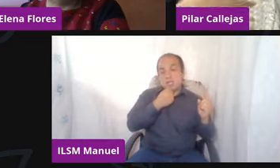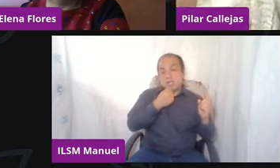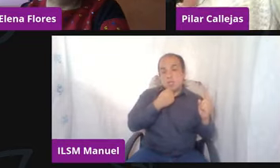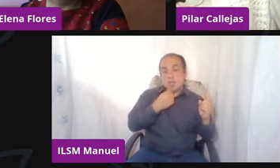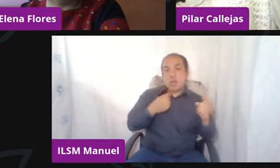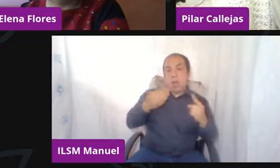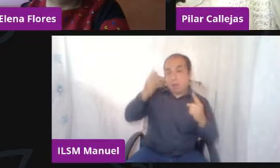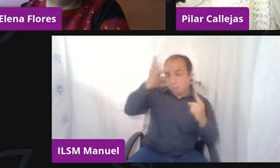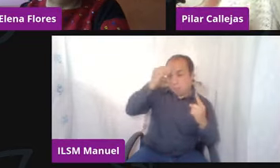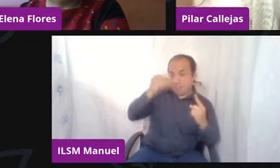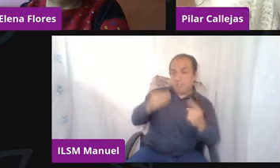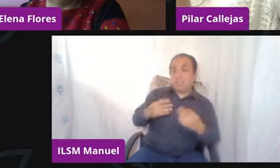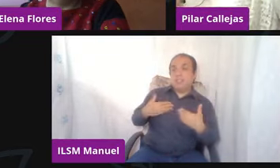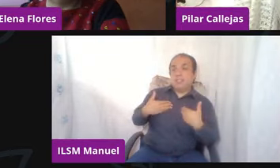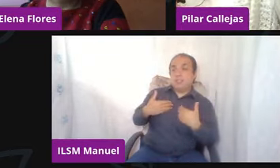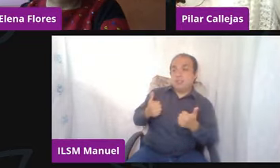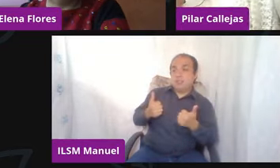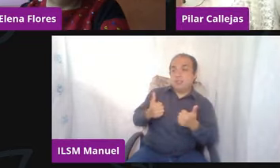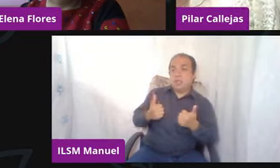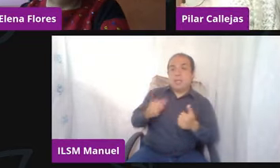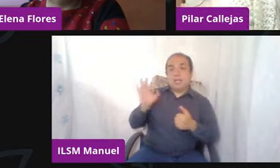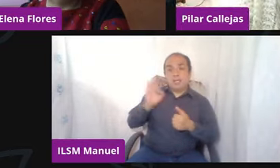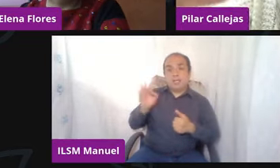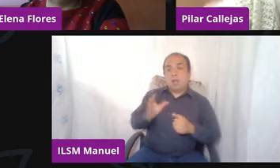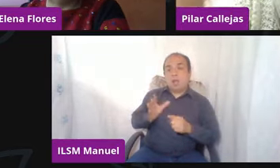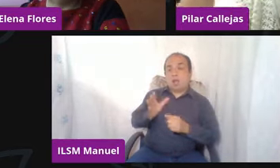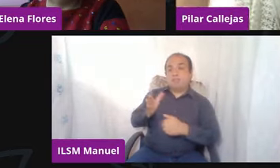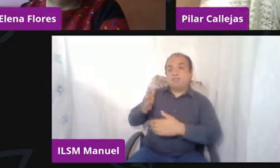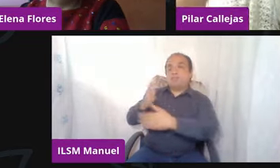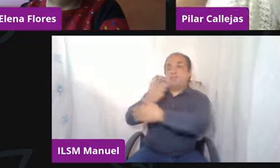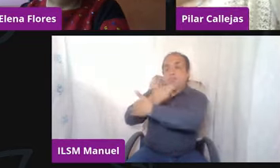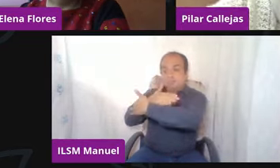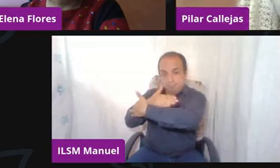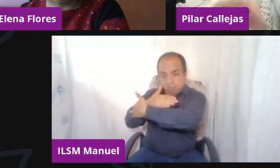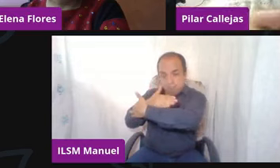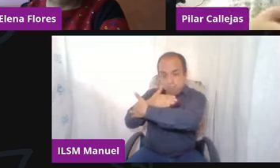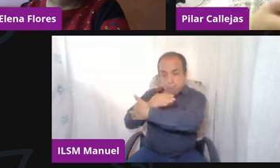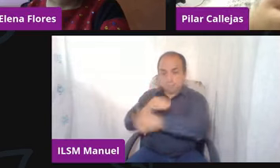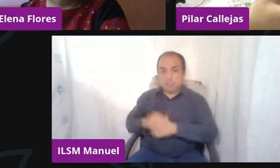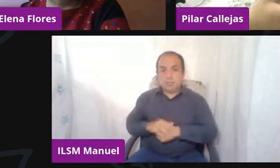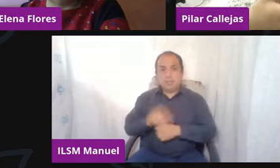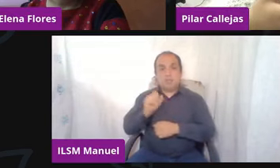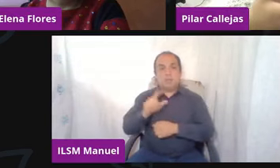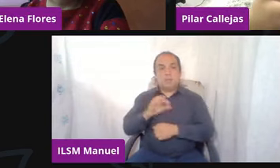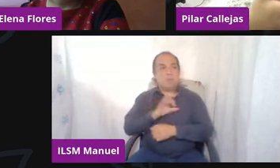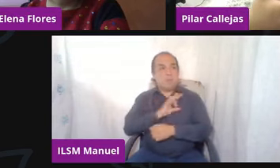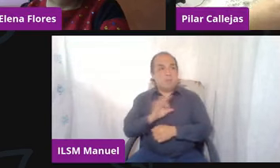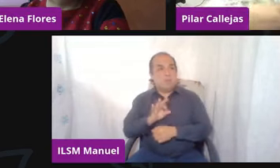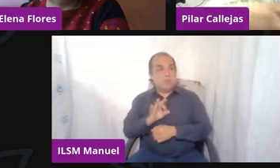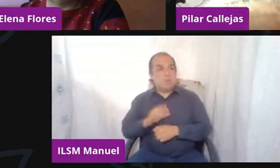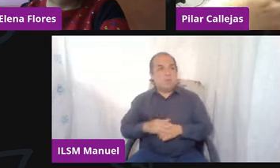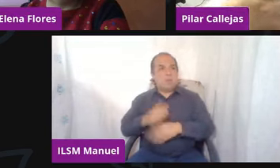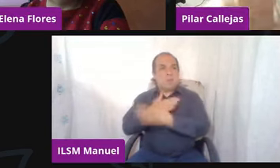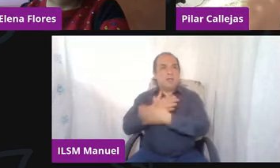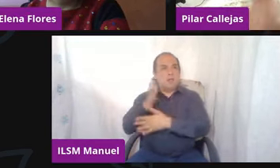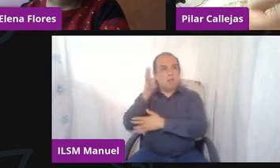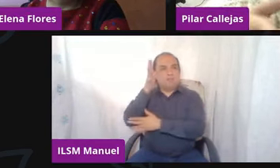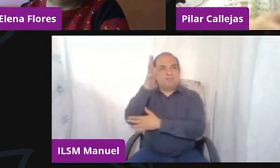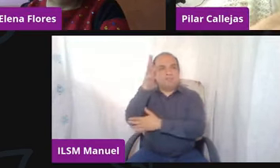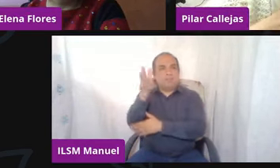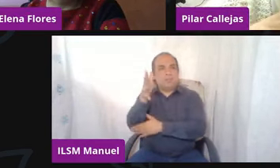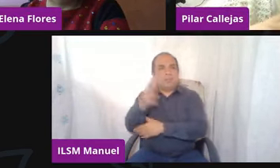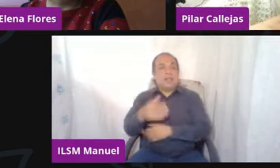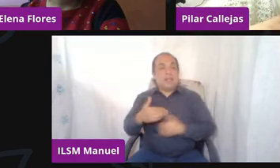quizá el niño te abrace y cuando sea adulto va a ser capaz de abrazar porque entiende que el otro está triste. Como esta cuestión de